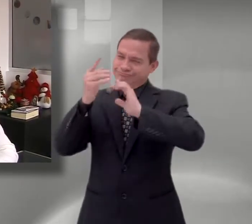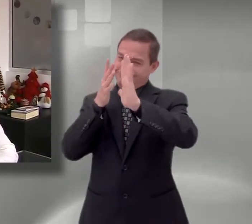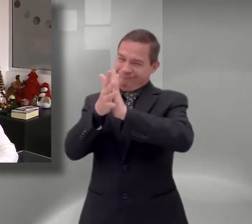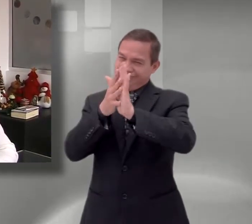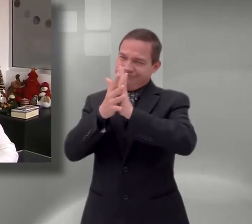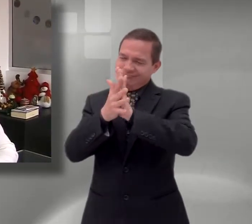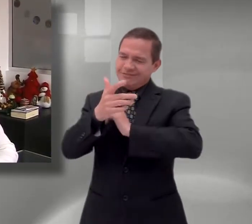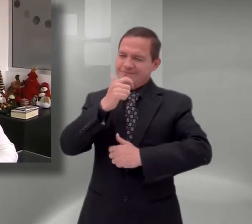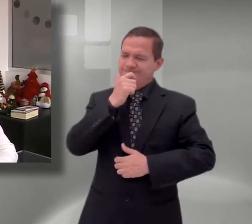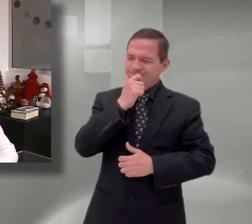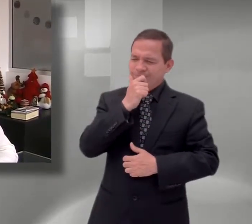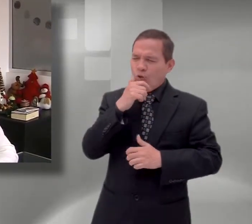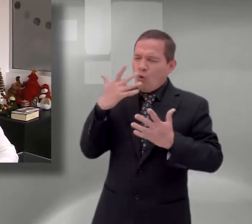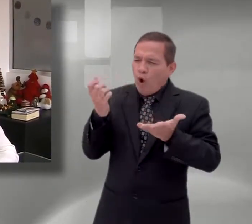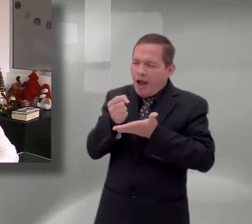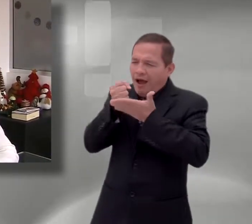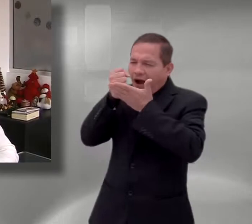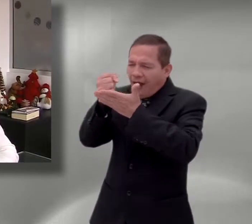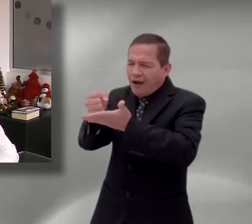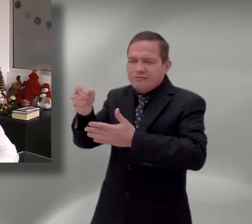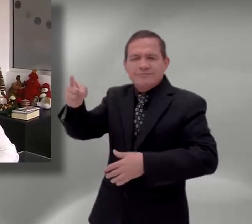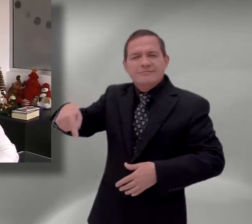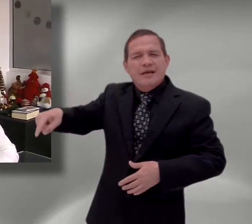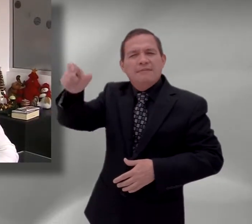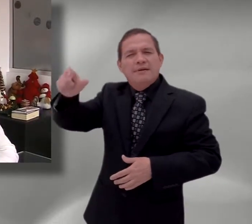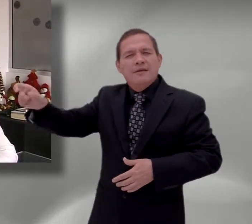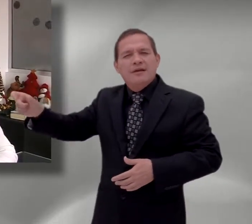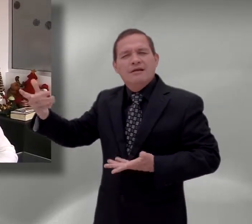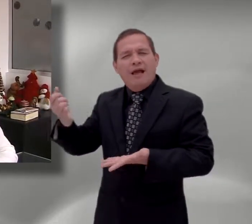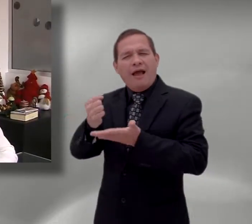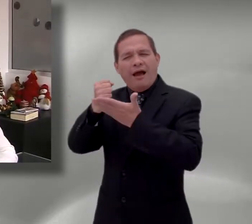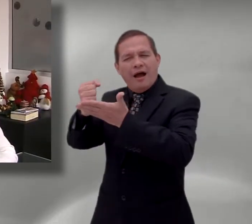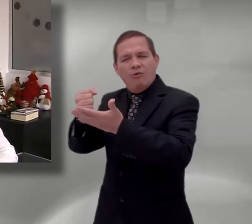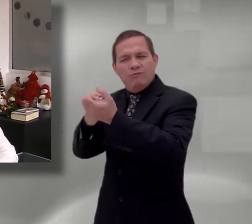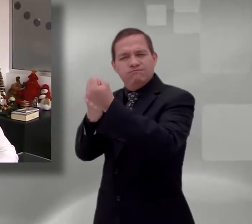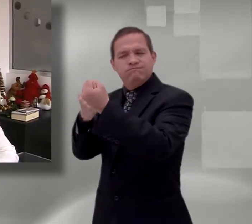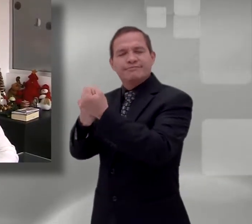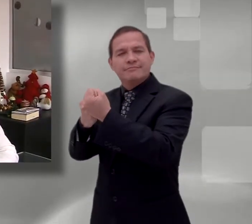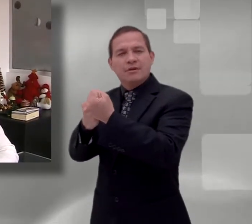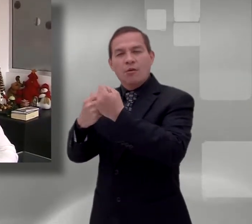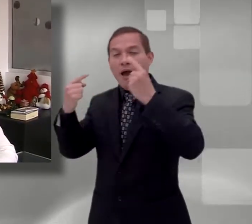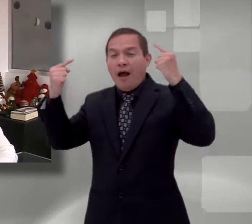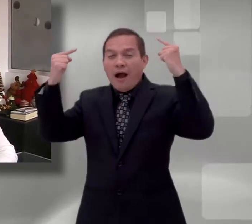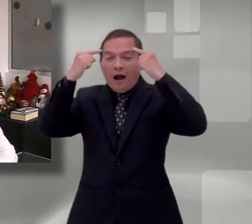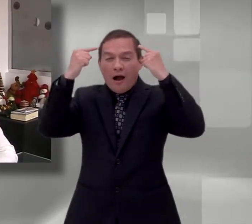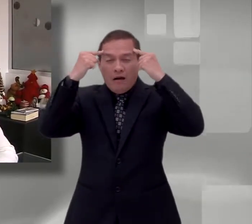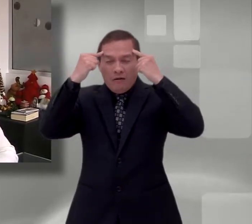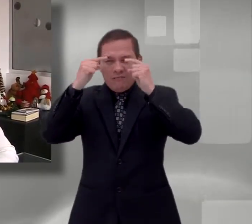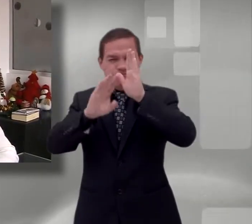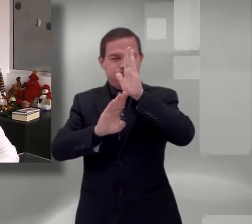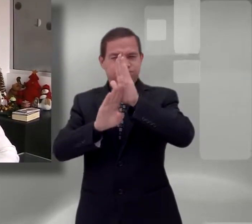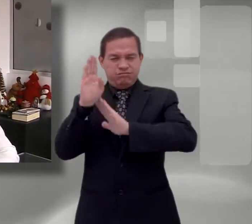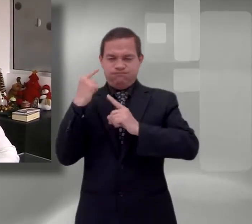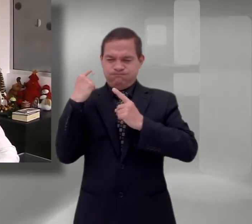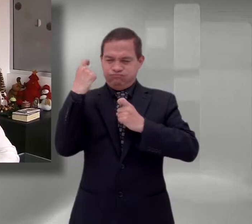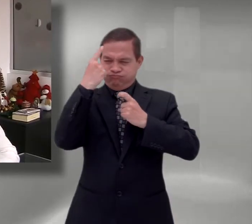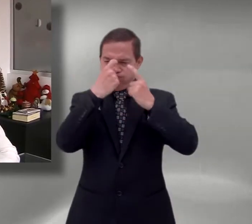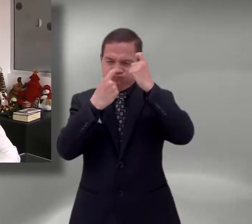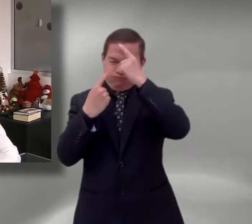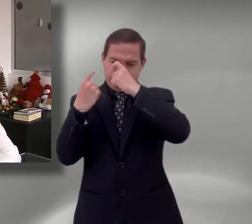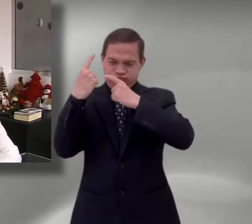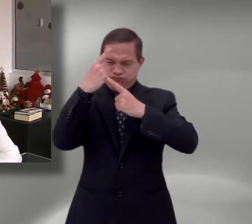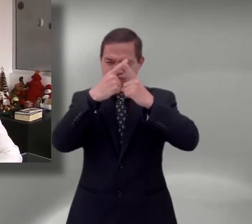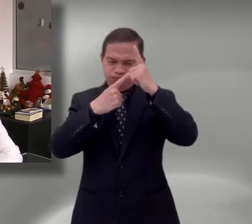las circunstancias de aprendizaje, los resultados, la supervivencia académica, la presentación de pruebas de Estado, la